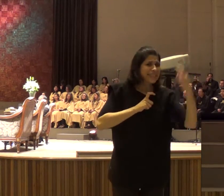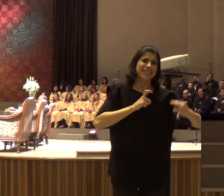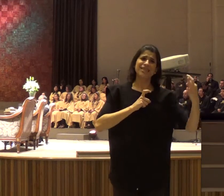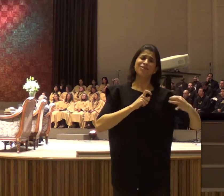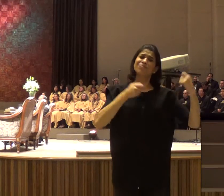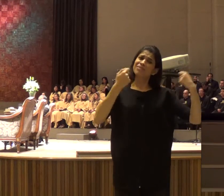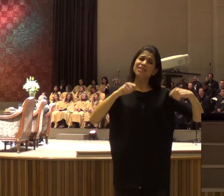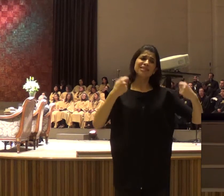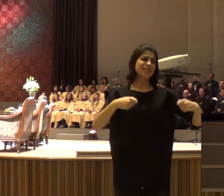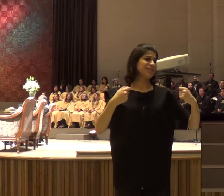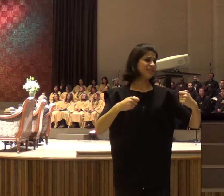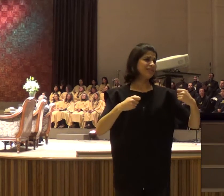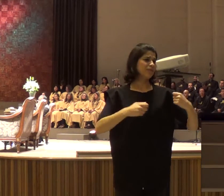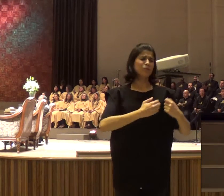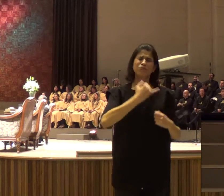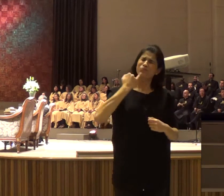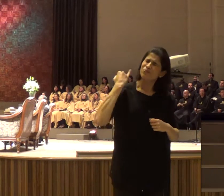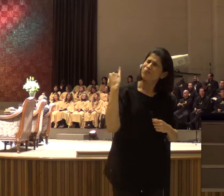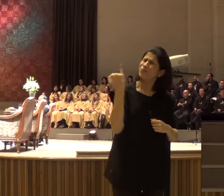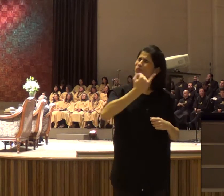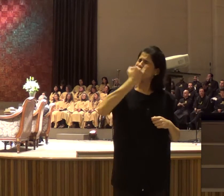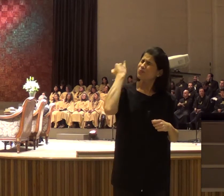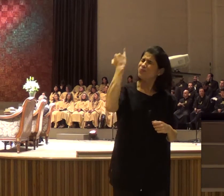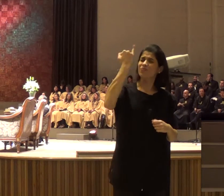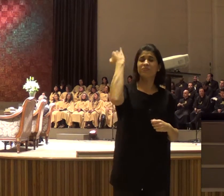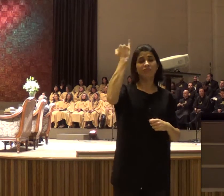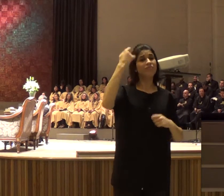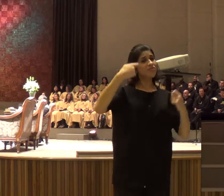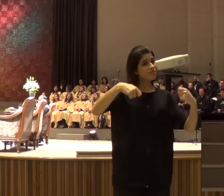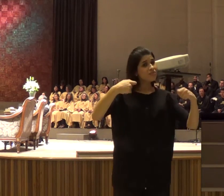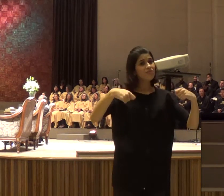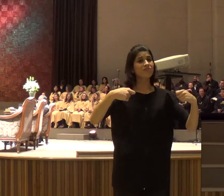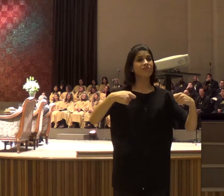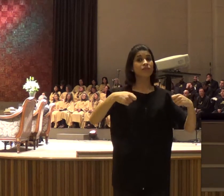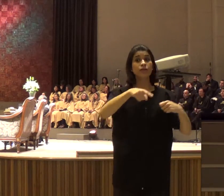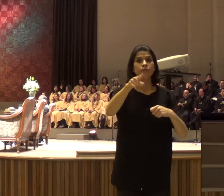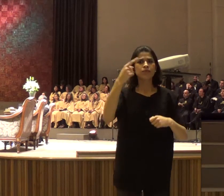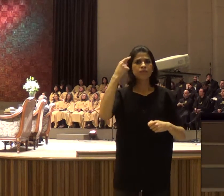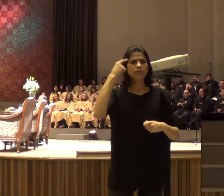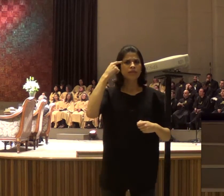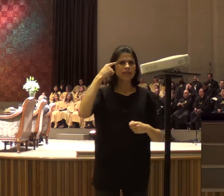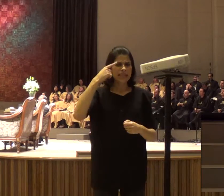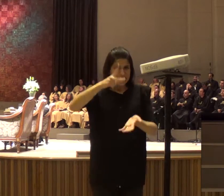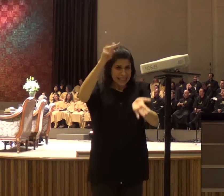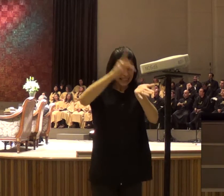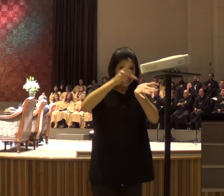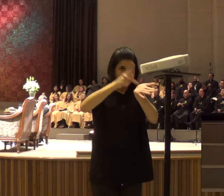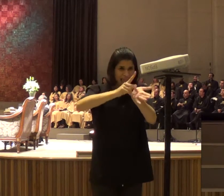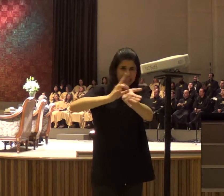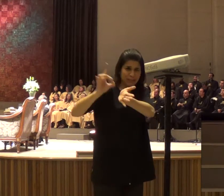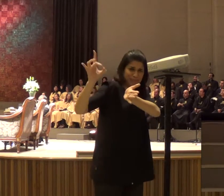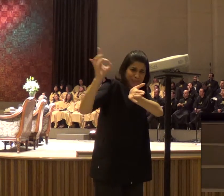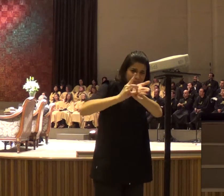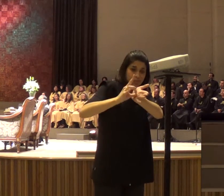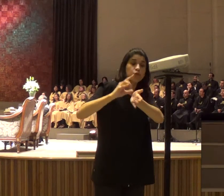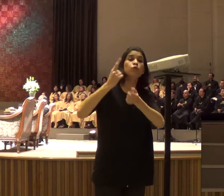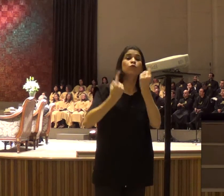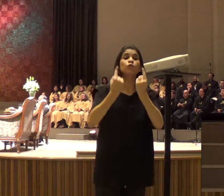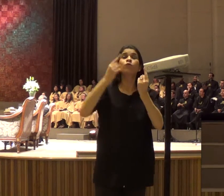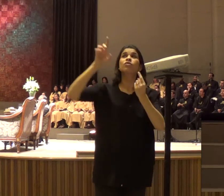vida, e então nós precisamos, ter certeza absoluta, da vontade de Deus, e então